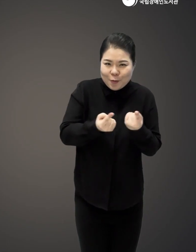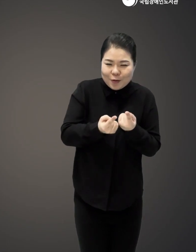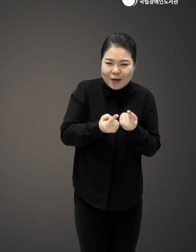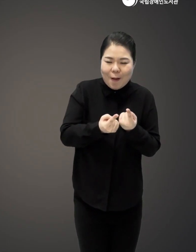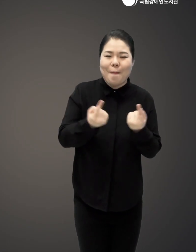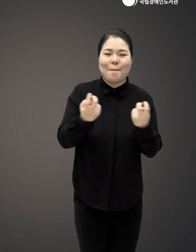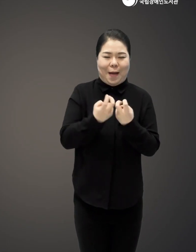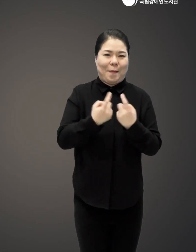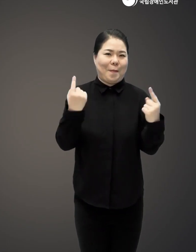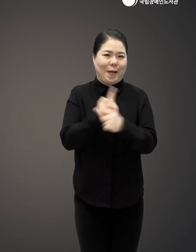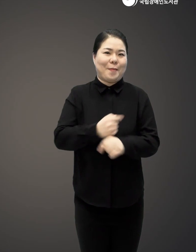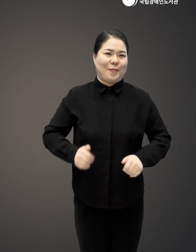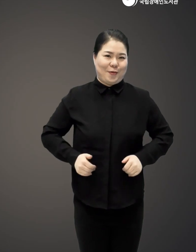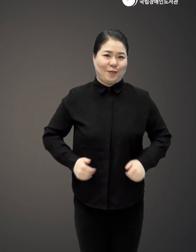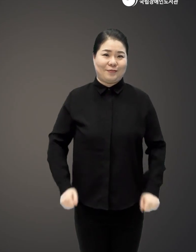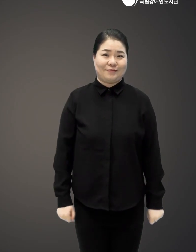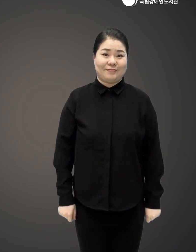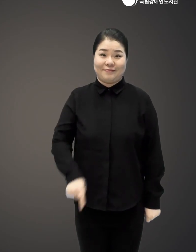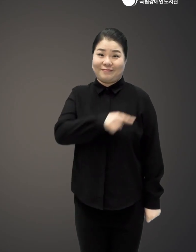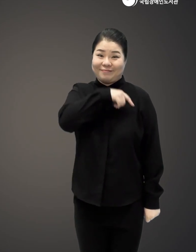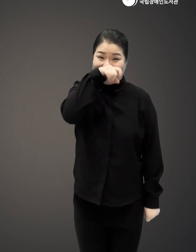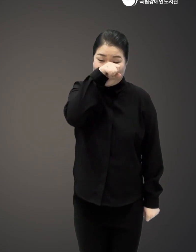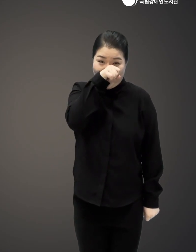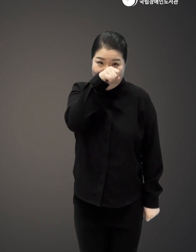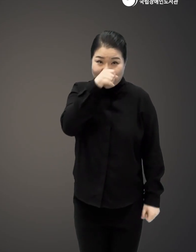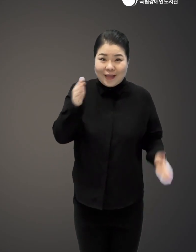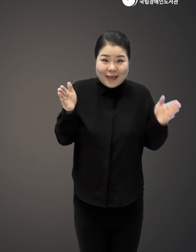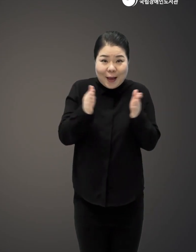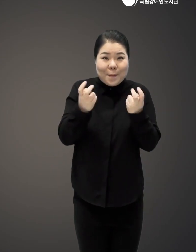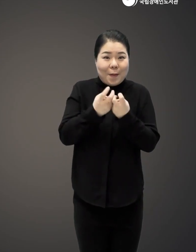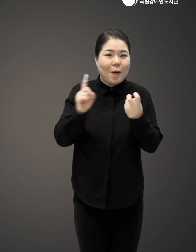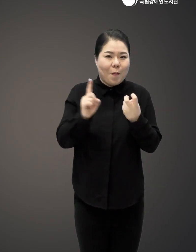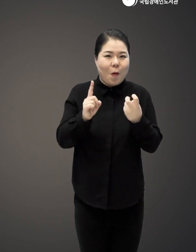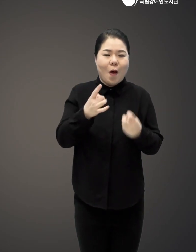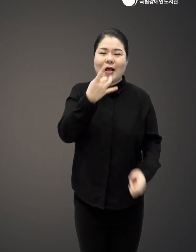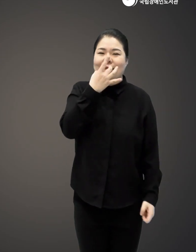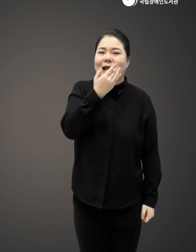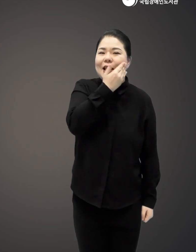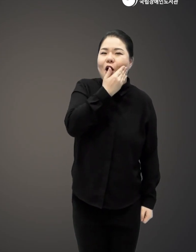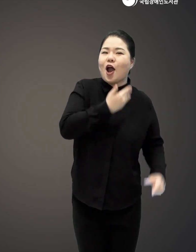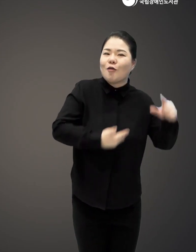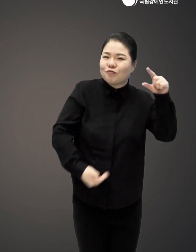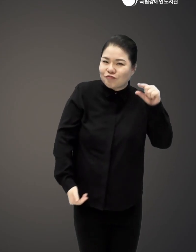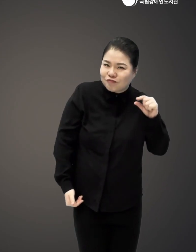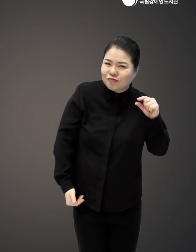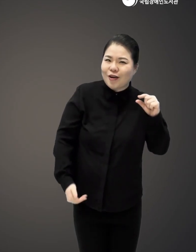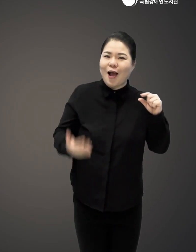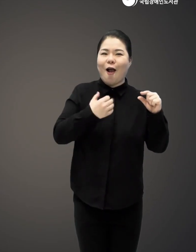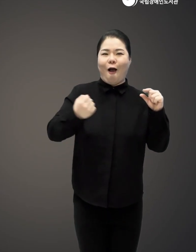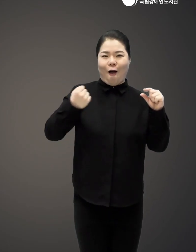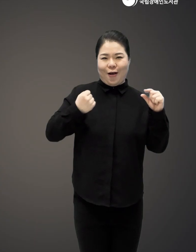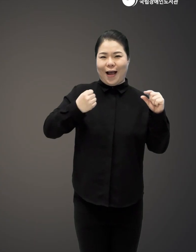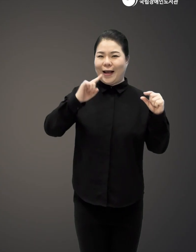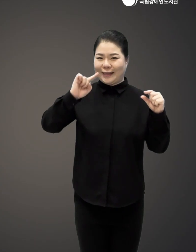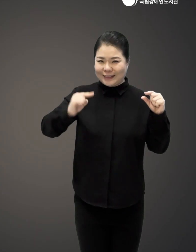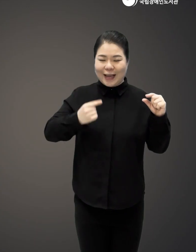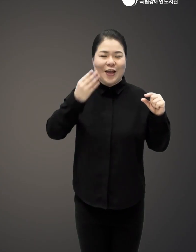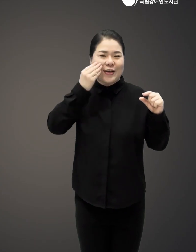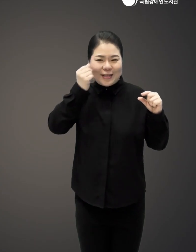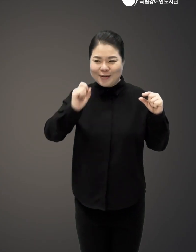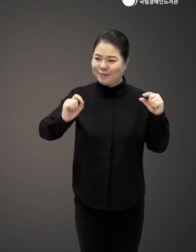개선해야 한다는 것 즉 최고의 다이어트는 탄수화물이 적고 건강한 천연 지방이 많은 저탄고지 식단이다